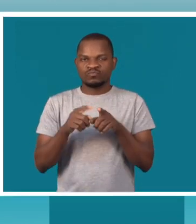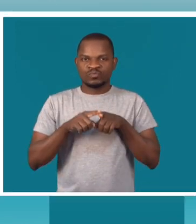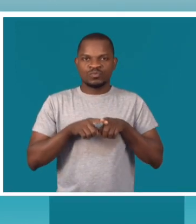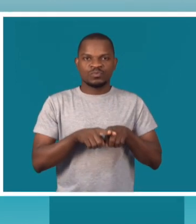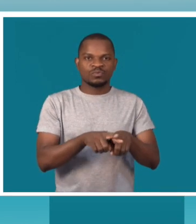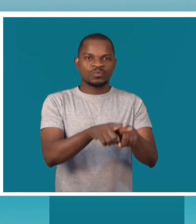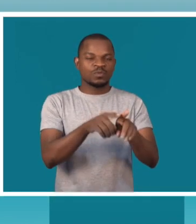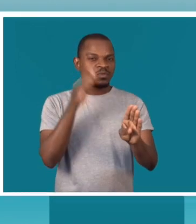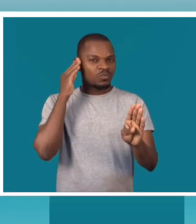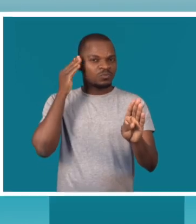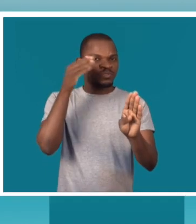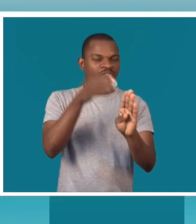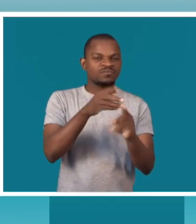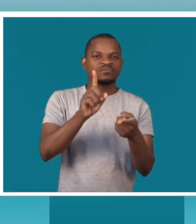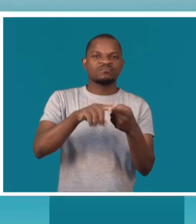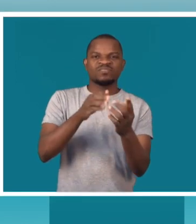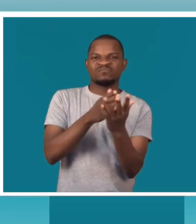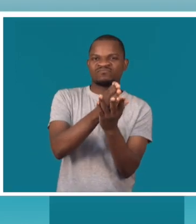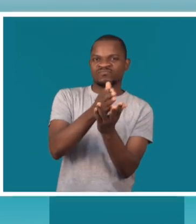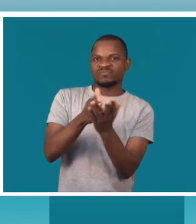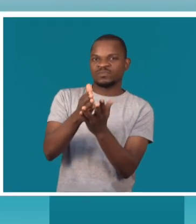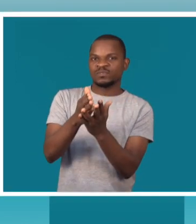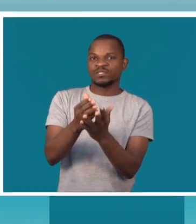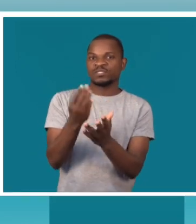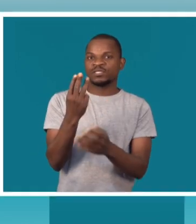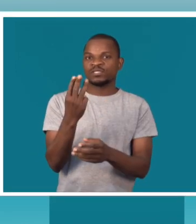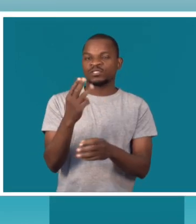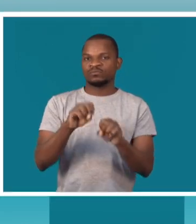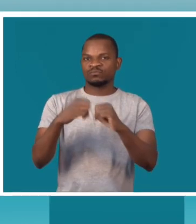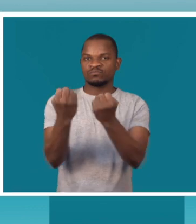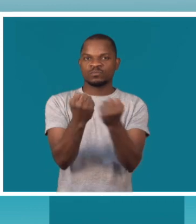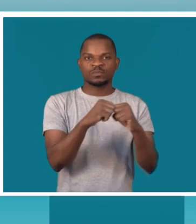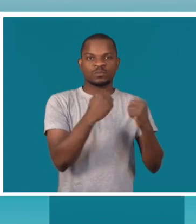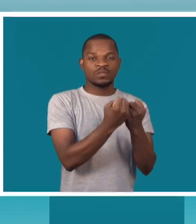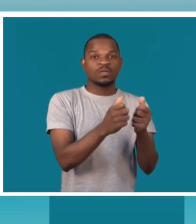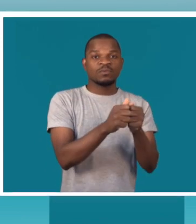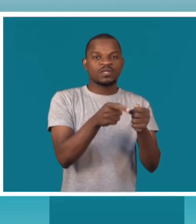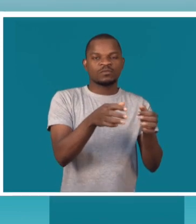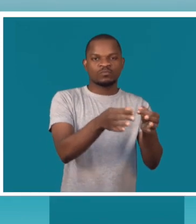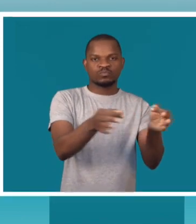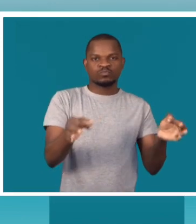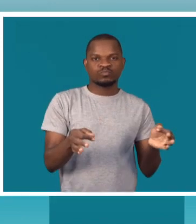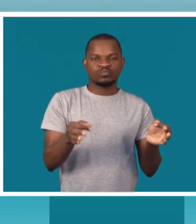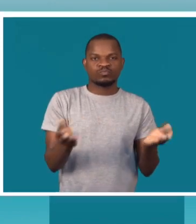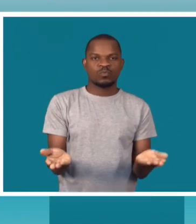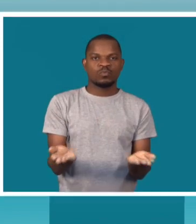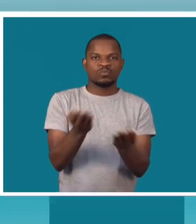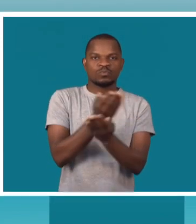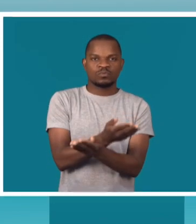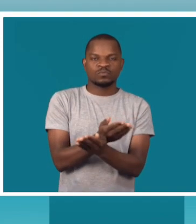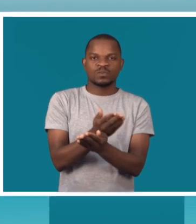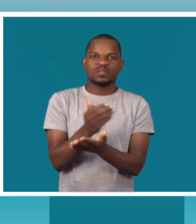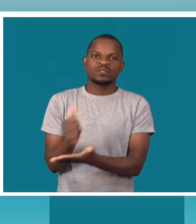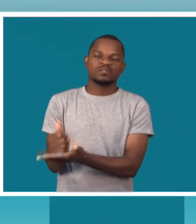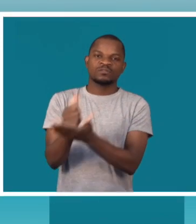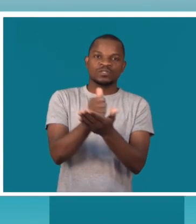alinhados com os objetivos estratégicos das organizações, os memorandos vão contribuir para a melhoria da comunicação